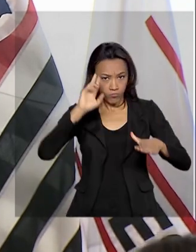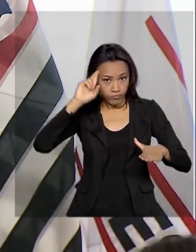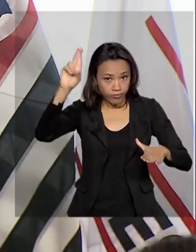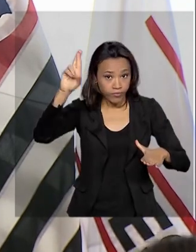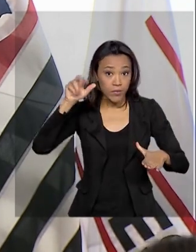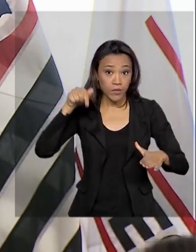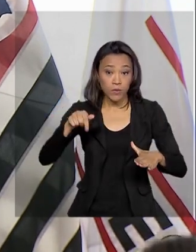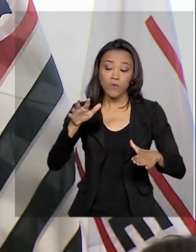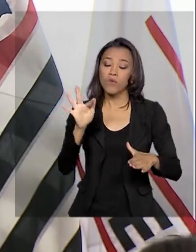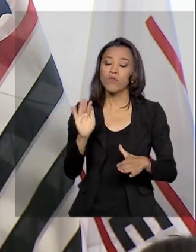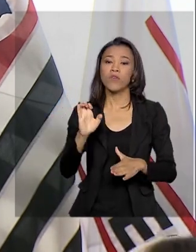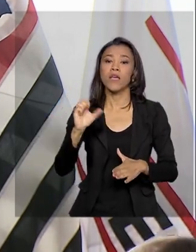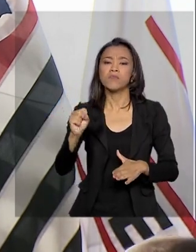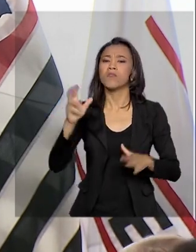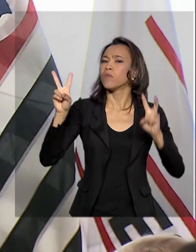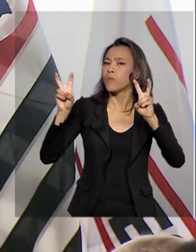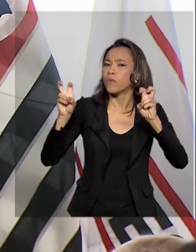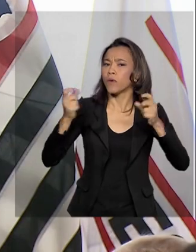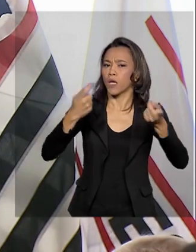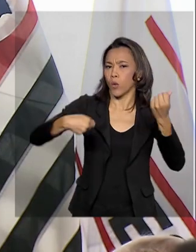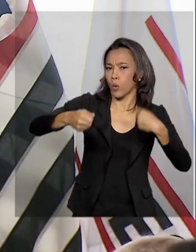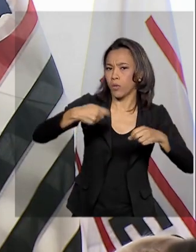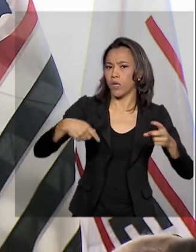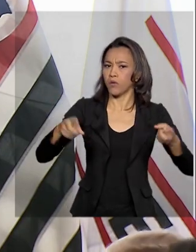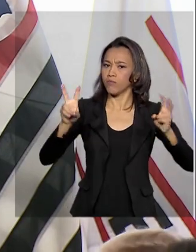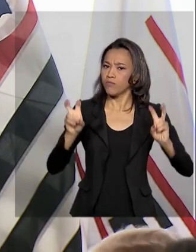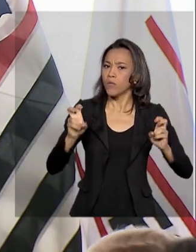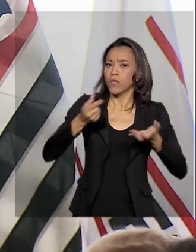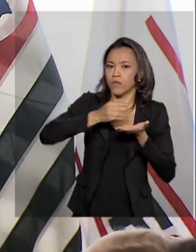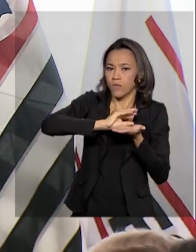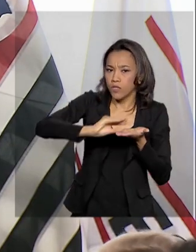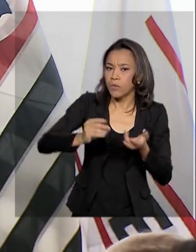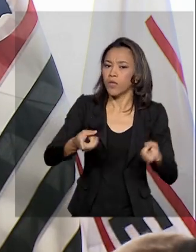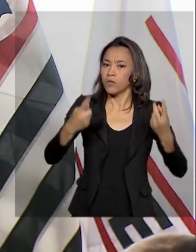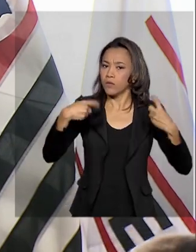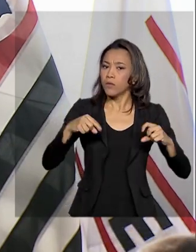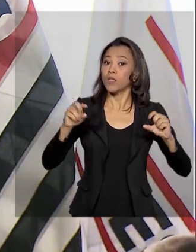Bolsonaro falou sobre economia, investimentos e redução de impostos.